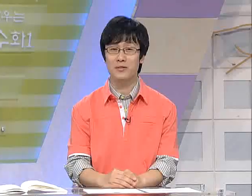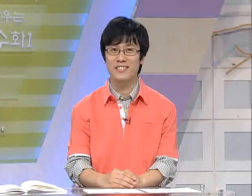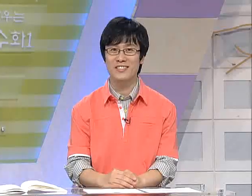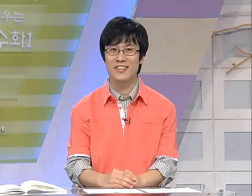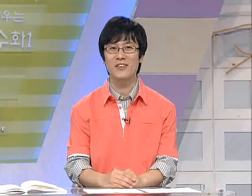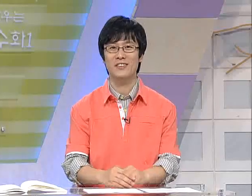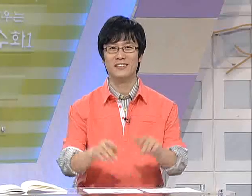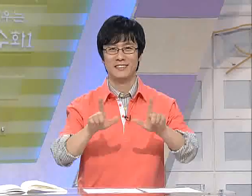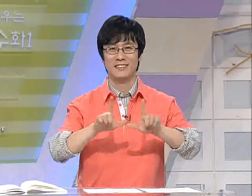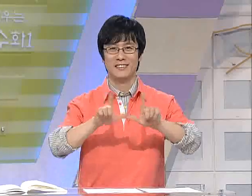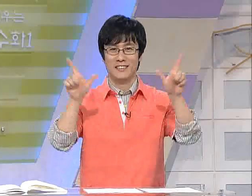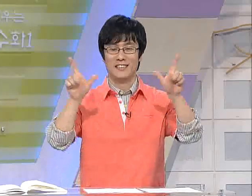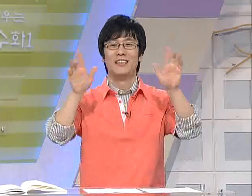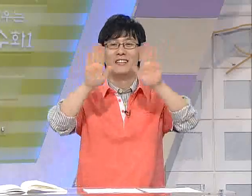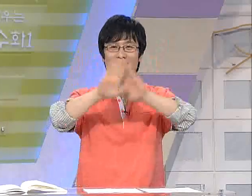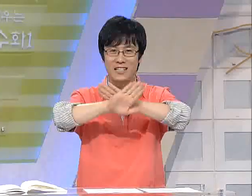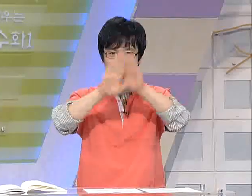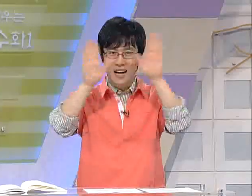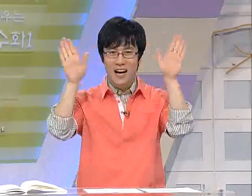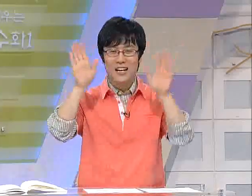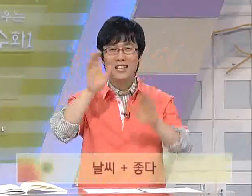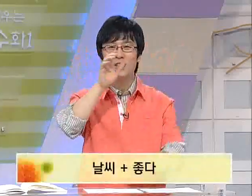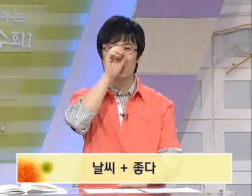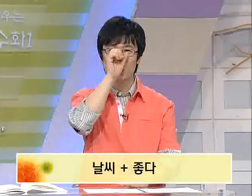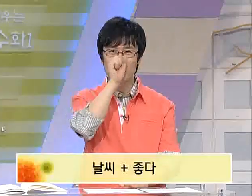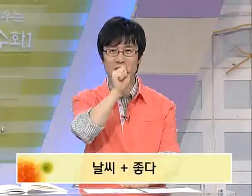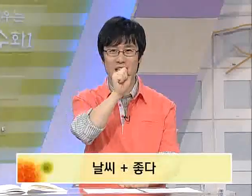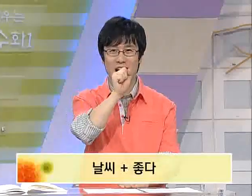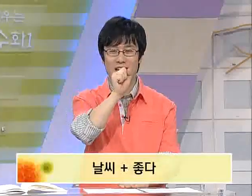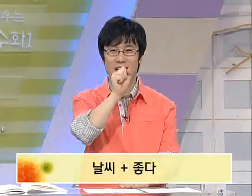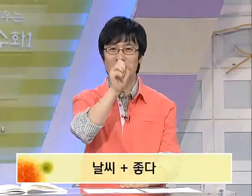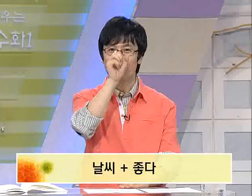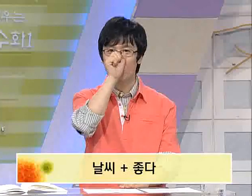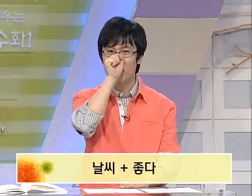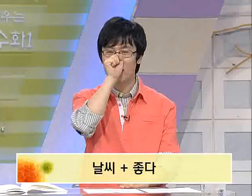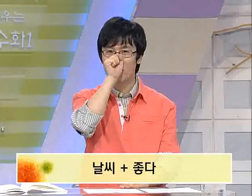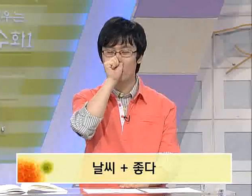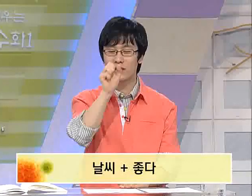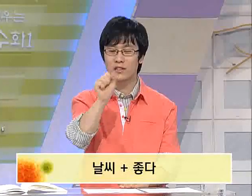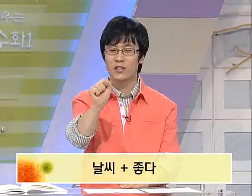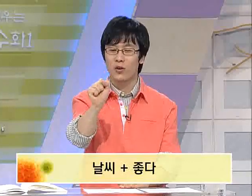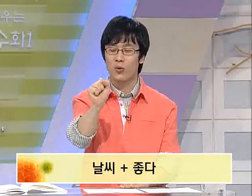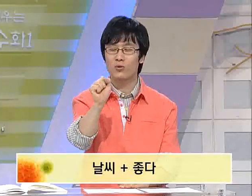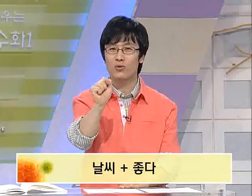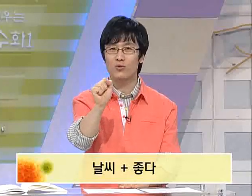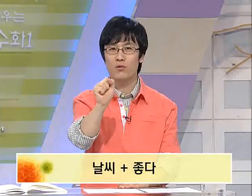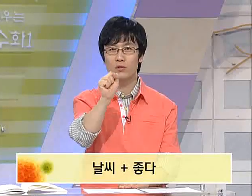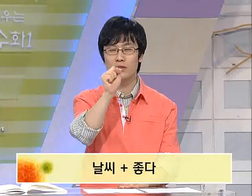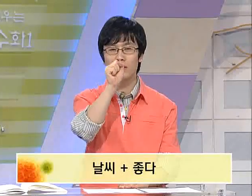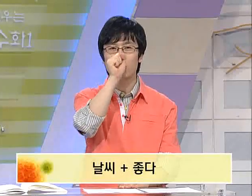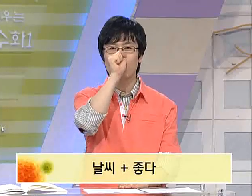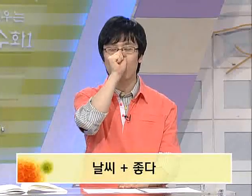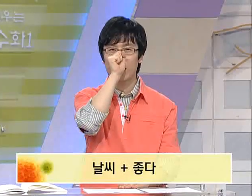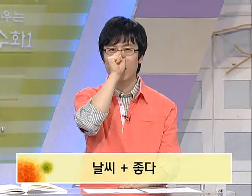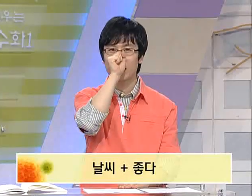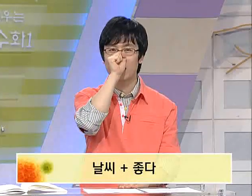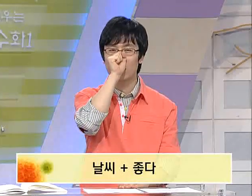없으시지요? 날씨가 좋습니다. 자, 좋다라는 수화는 오른손 주먹을 코에 갖다 대는